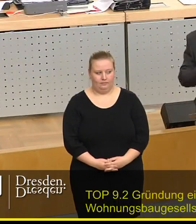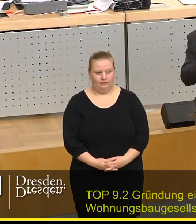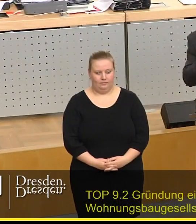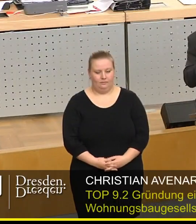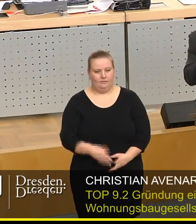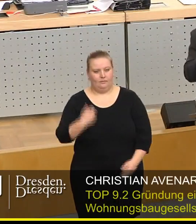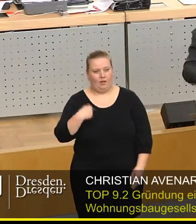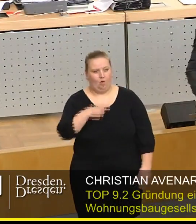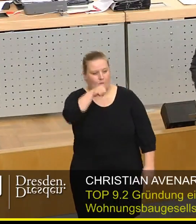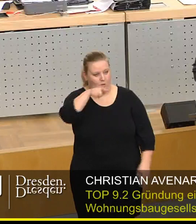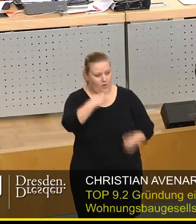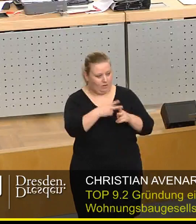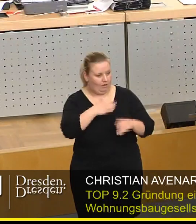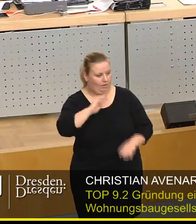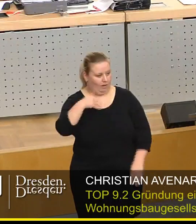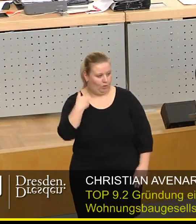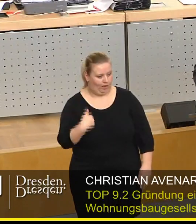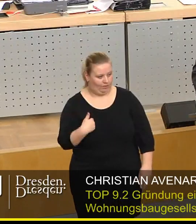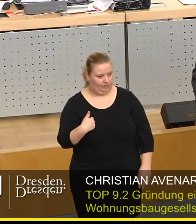Herr Urbürgermeister, meine Damen und Herren,